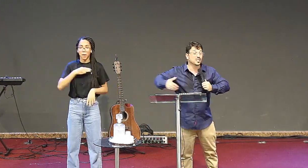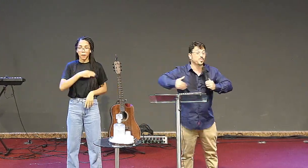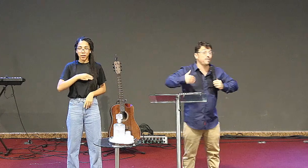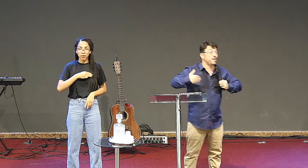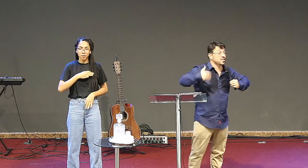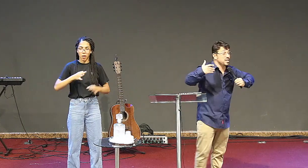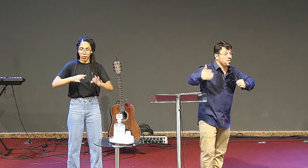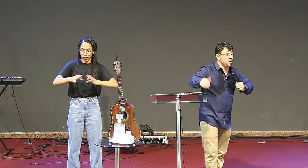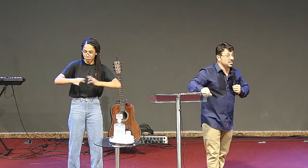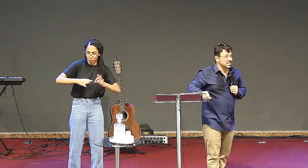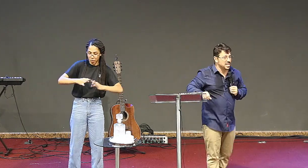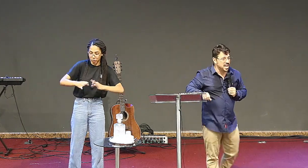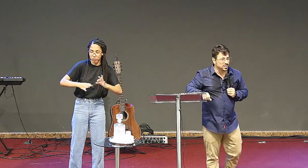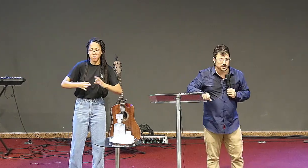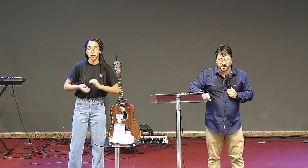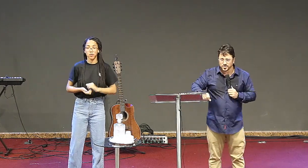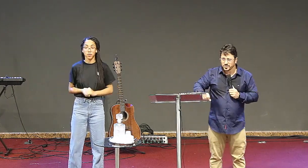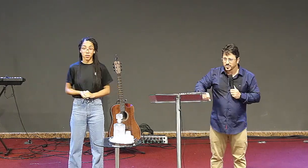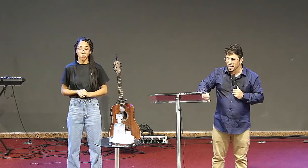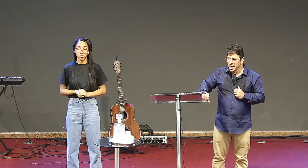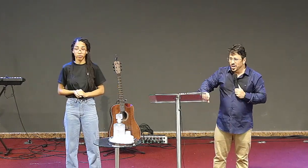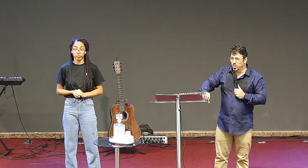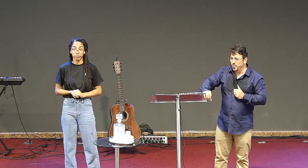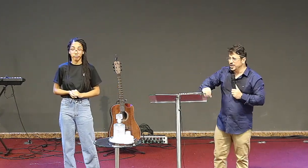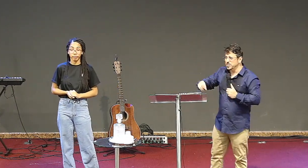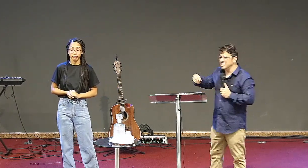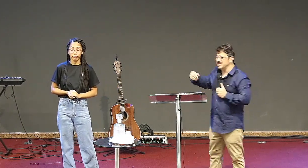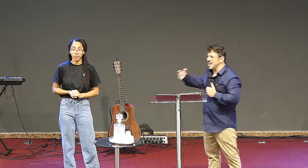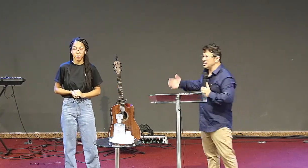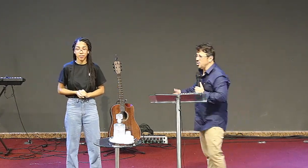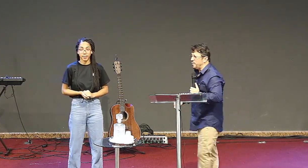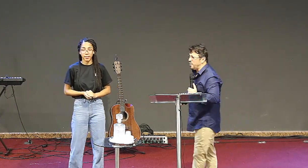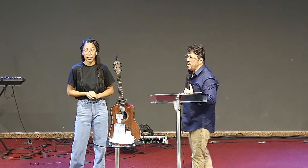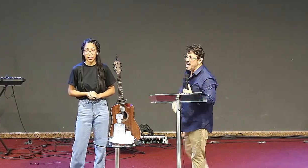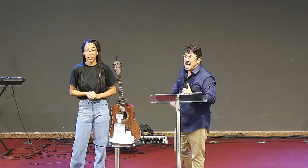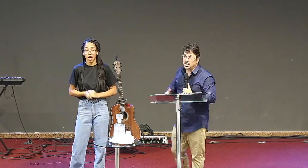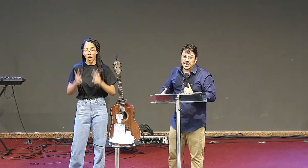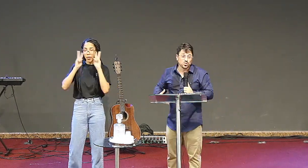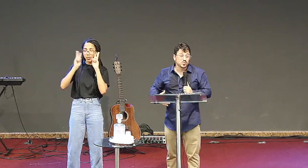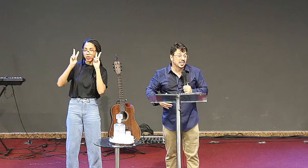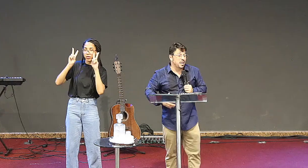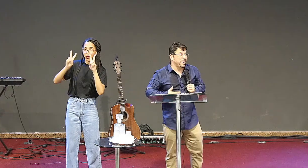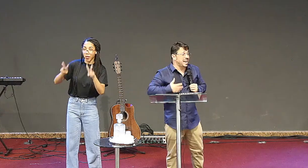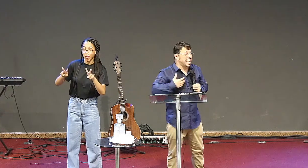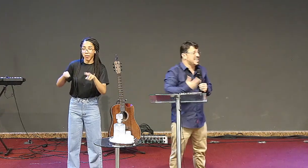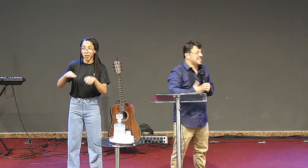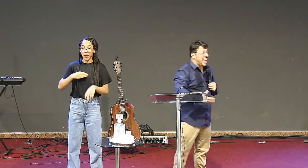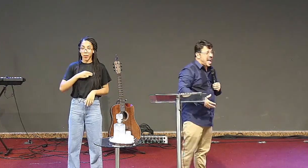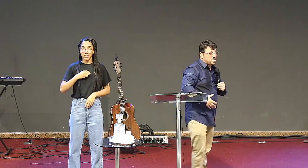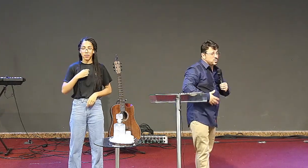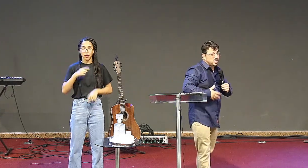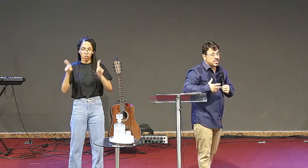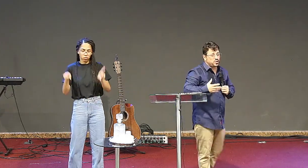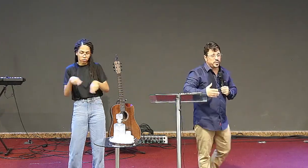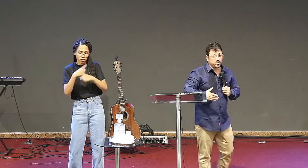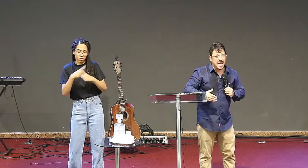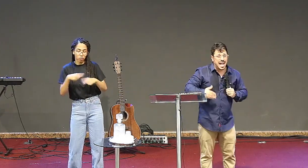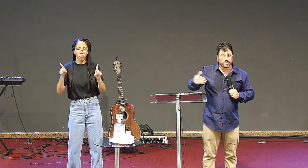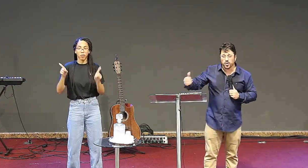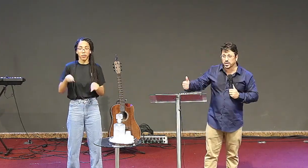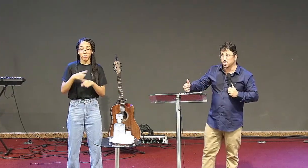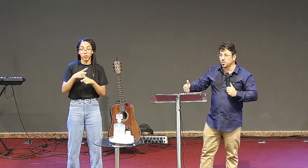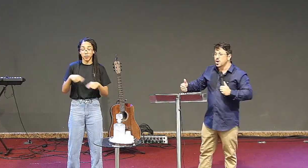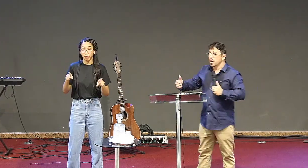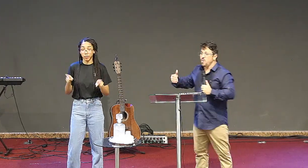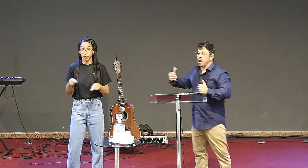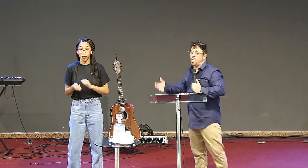batalhando, para fazer o negócio dar certo, eu estou vendo o ministério de louvor, às vezes com tanta precariedade, com tanta dificuldade,